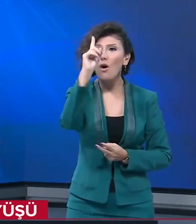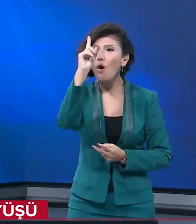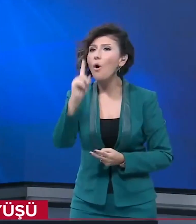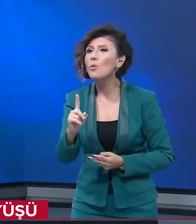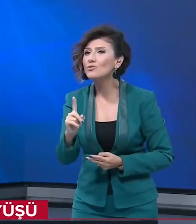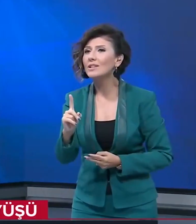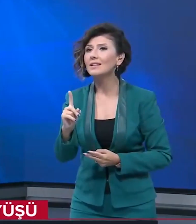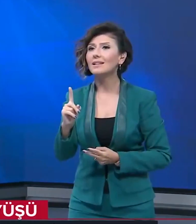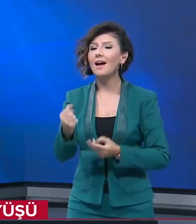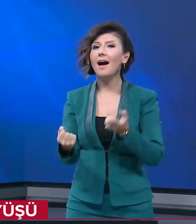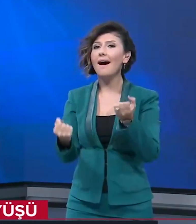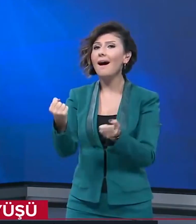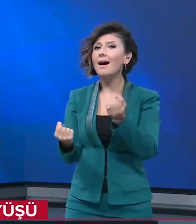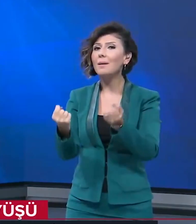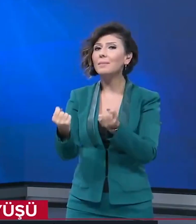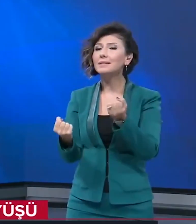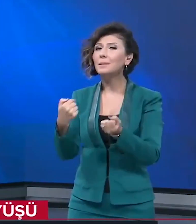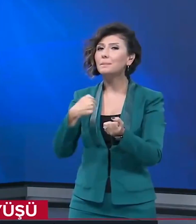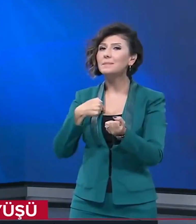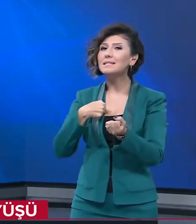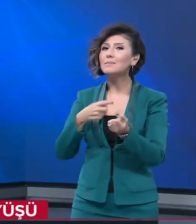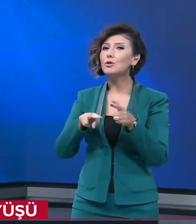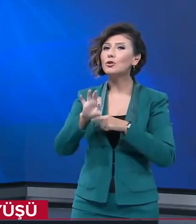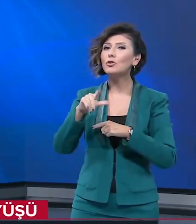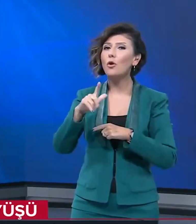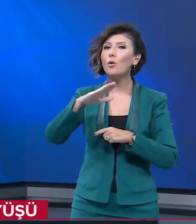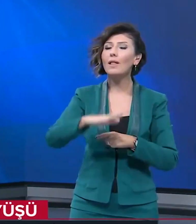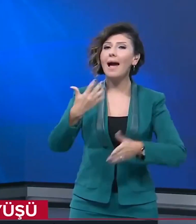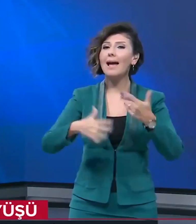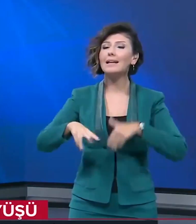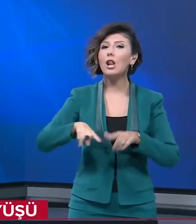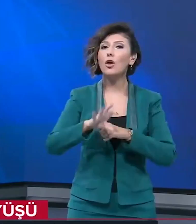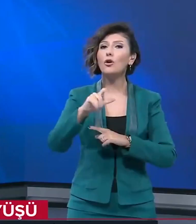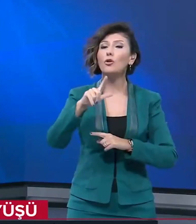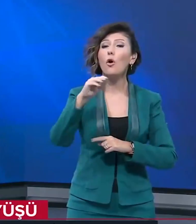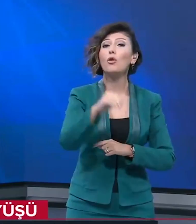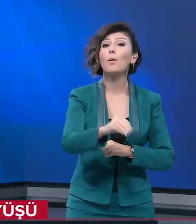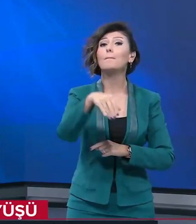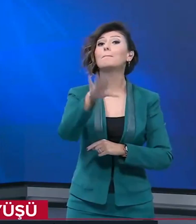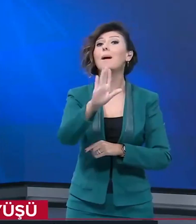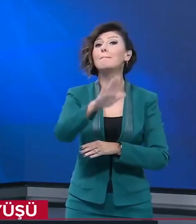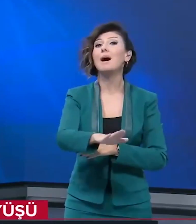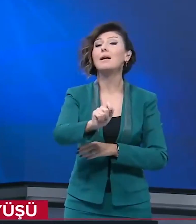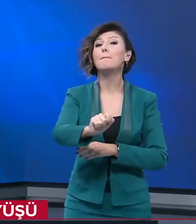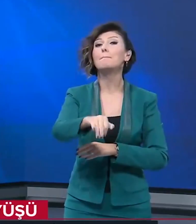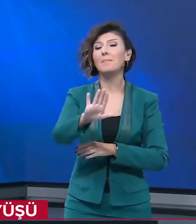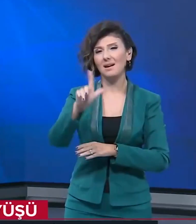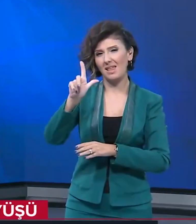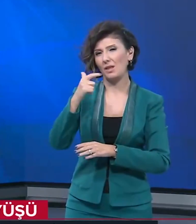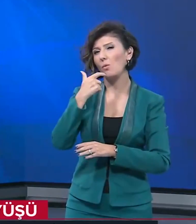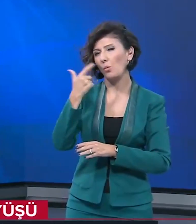Öncelikle arabaları bizim yollarımıza, engelli yollarına park etmemelerini gerektiğini söylüyorum buradan onlara.